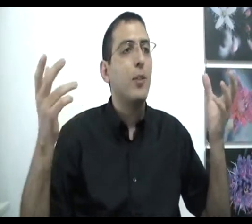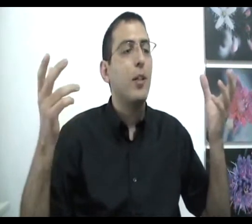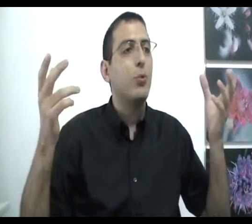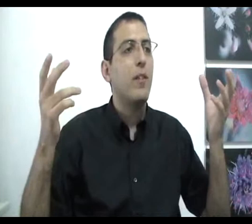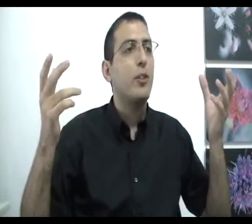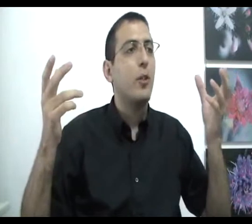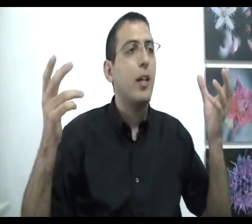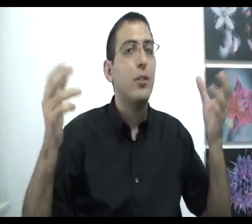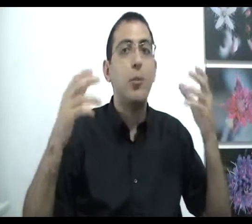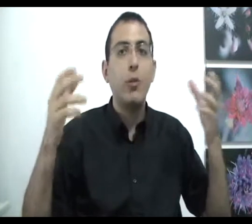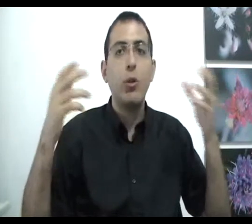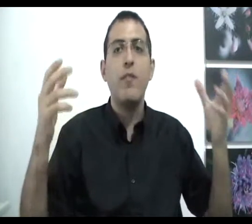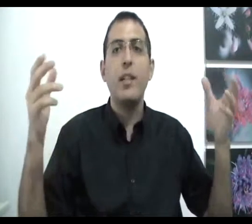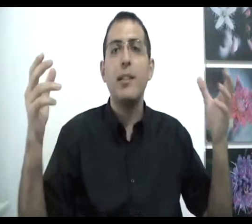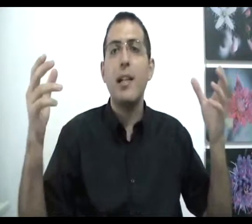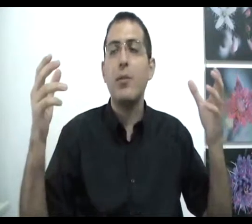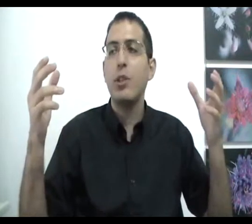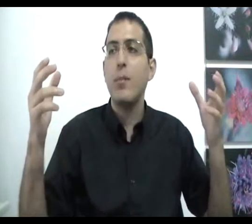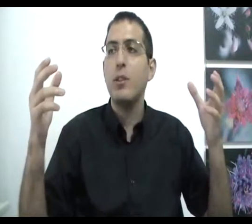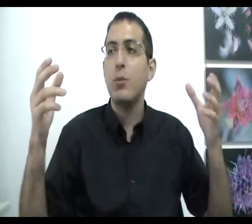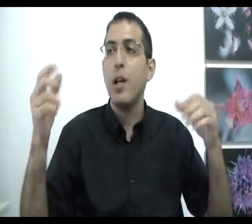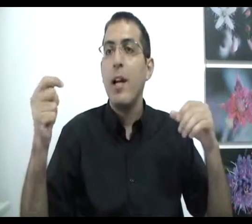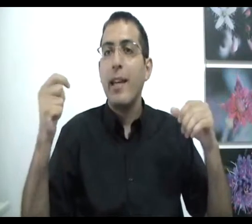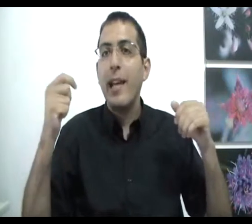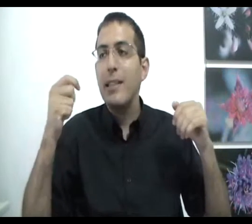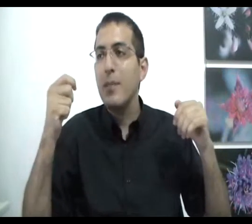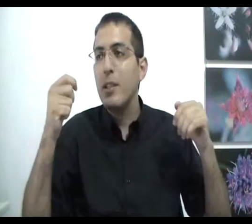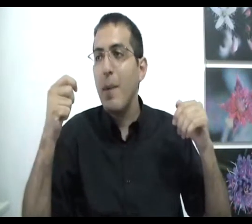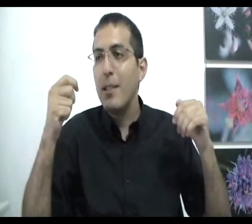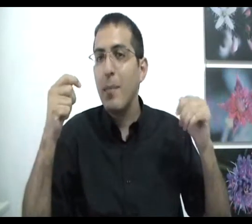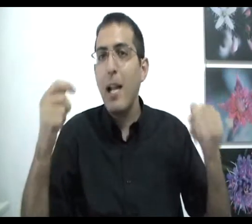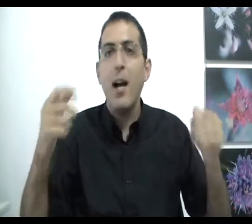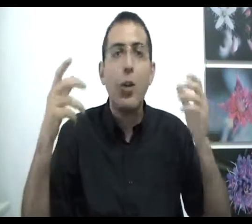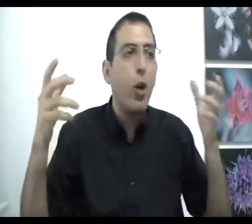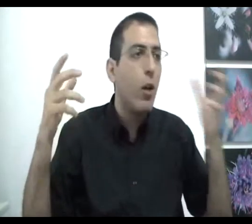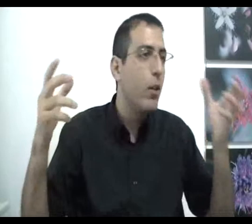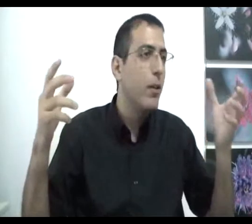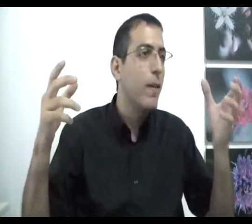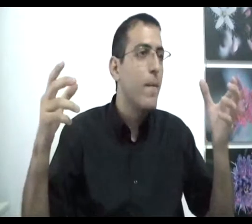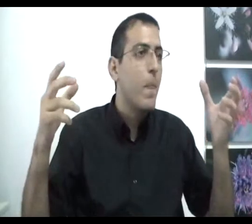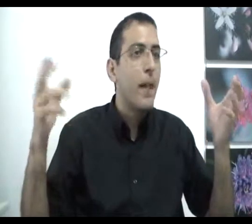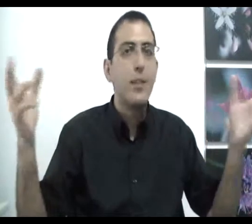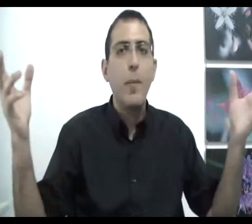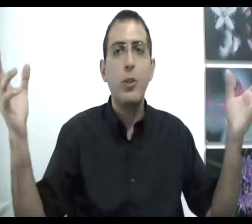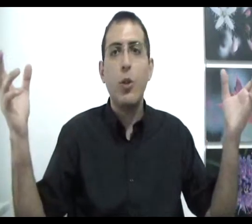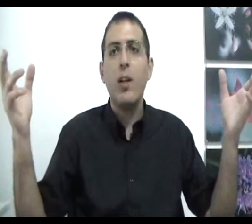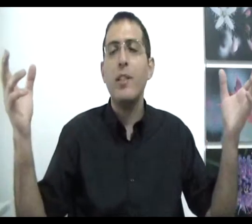זה הוכחה שהוא לא הבין שהכל אחד? זאת אומרת הוא עוד לא הבין את עינן האחדות של המציאות כי עצם זה שאמרת את המילה הכל זה אומר שעוד לא חווית